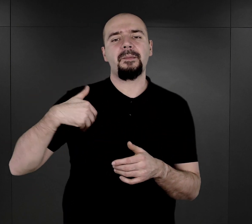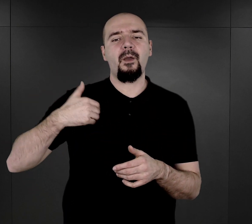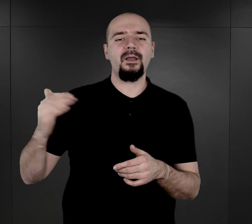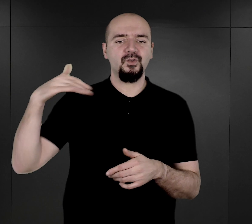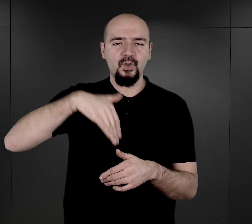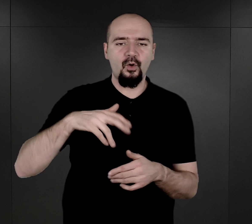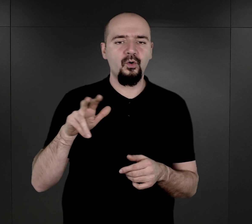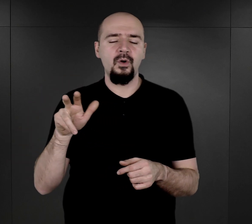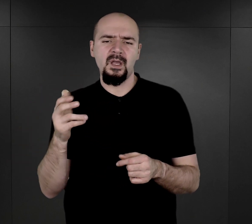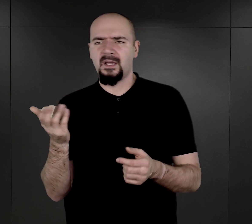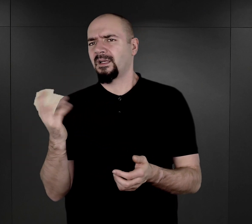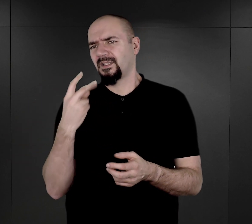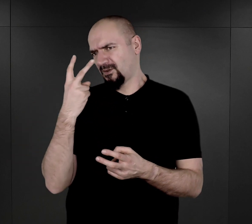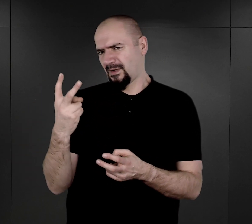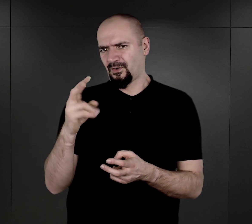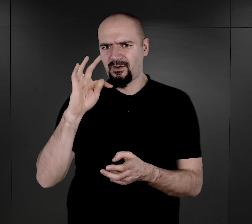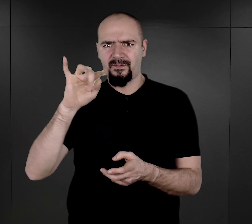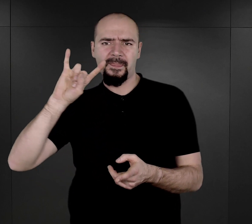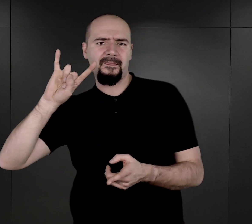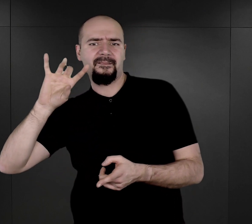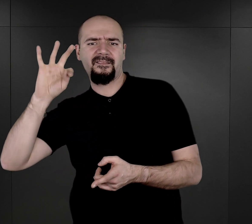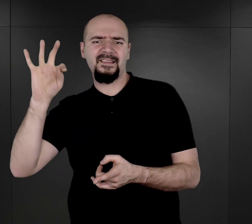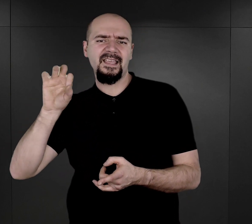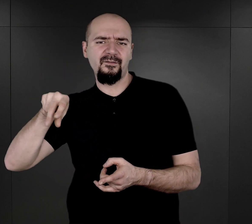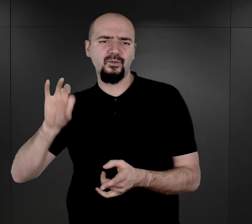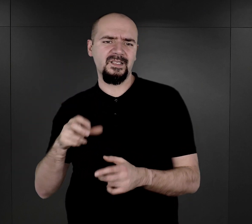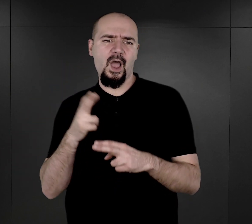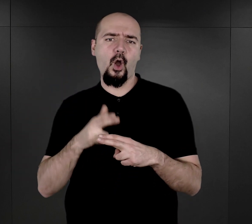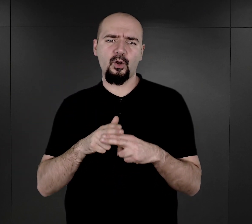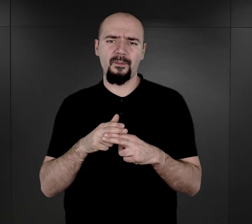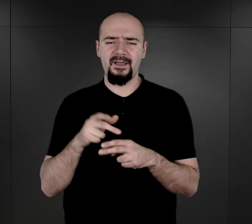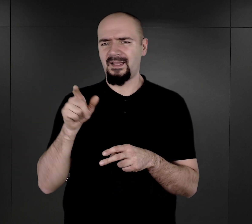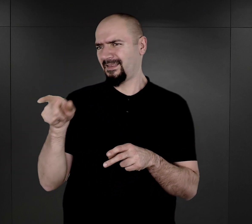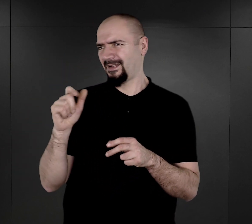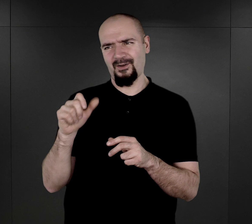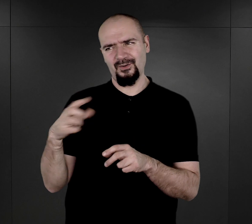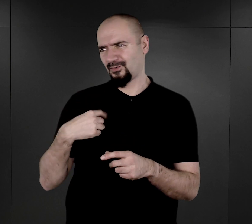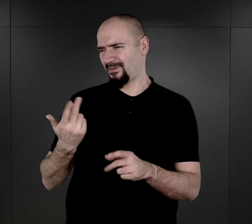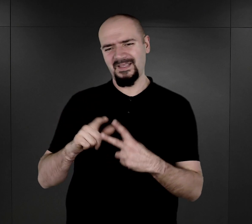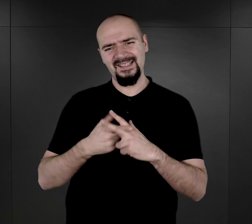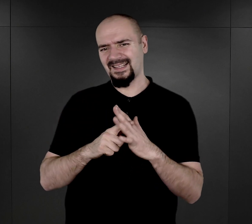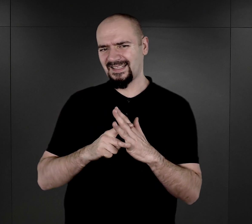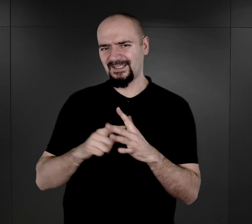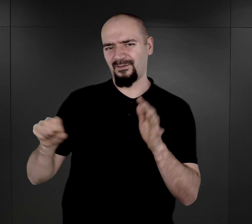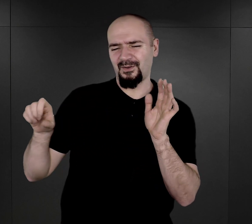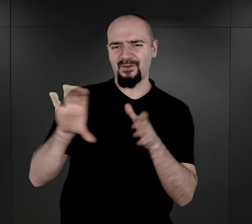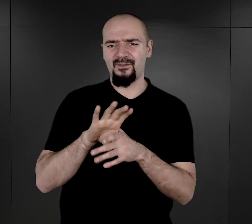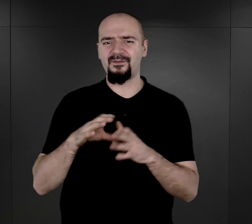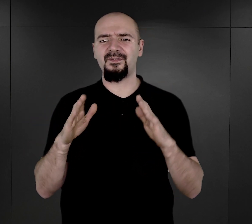stwierdzono przypadki tyfusu. Tych osób nie zarejestrowano w obozi, nie wydano im numerów, tylko bezpośrednio